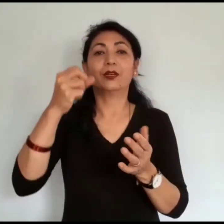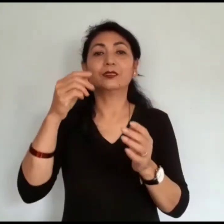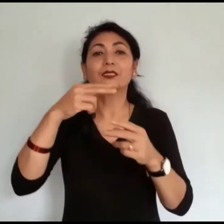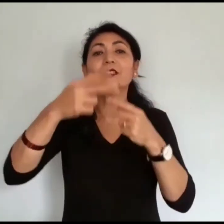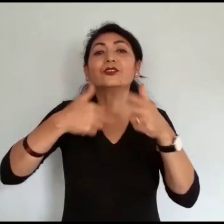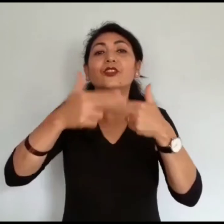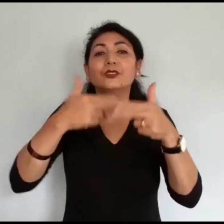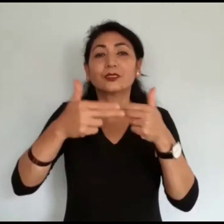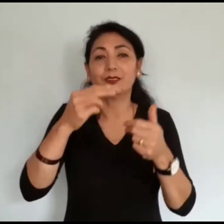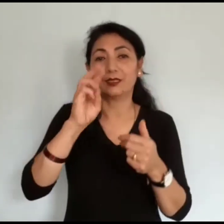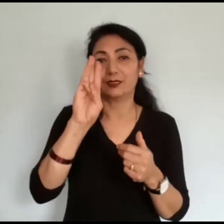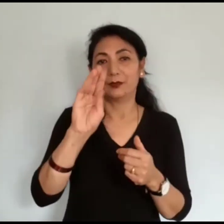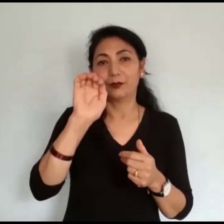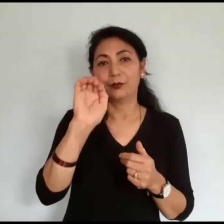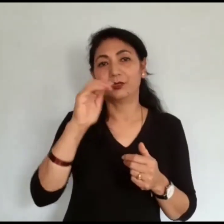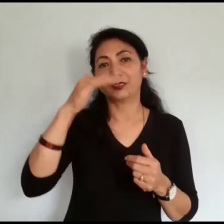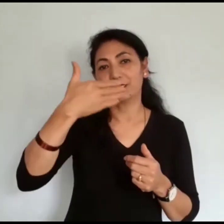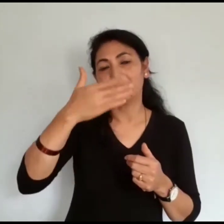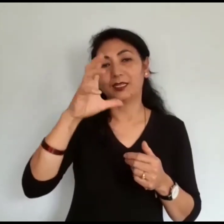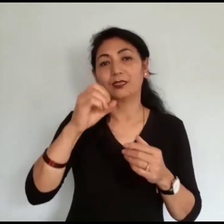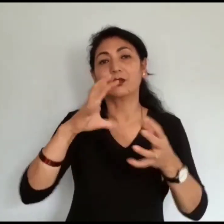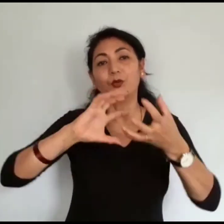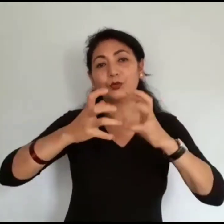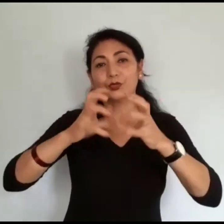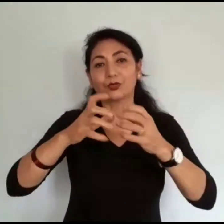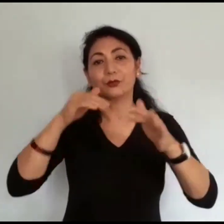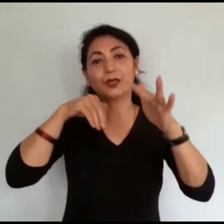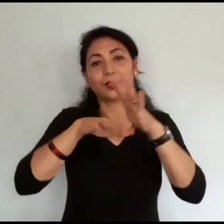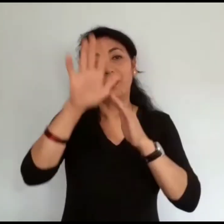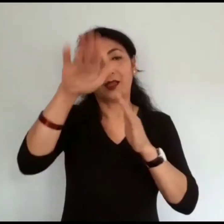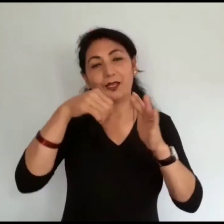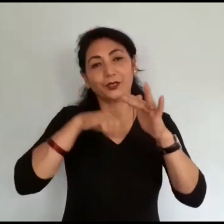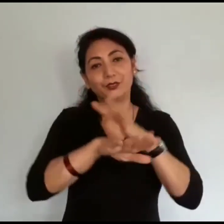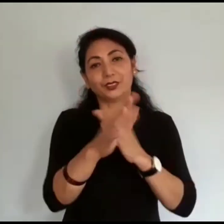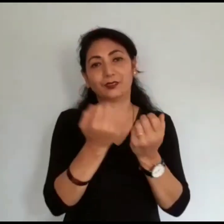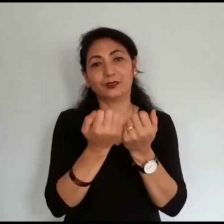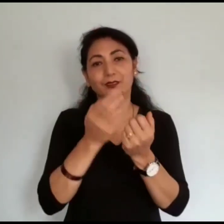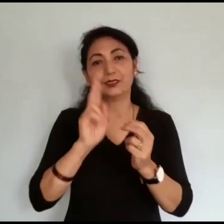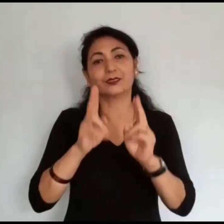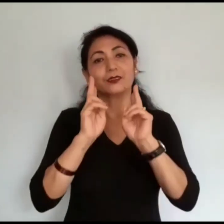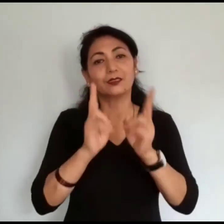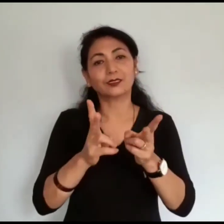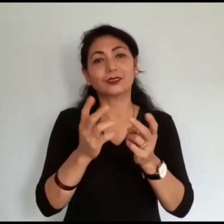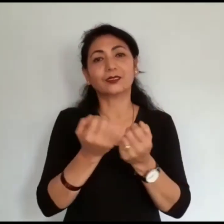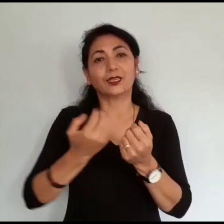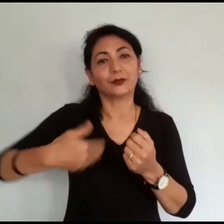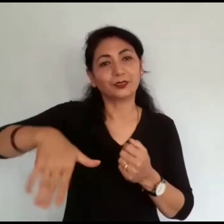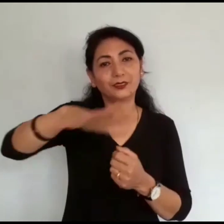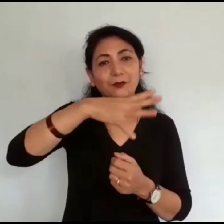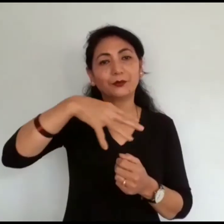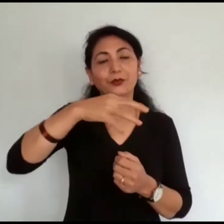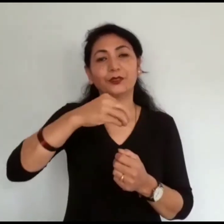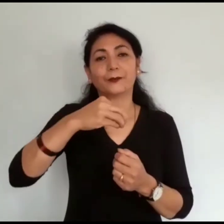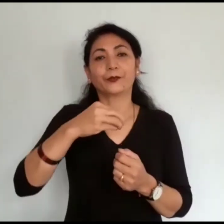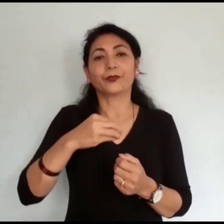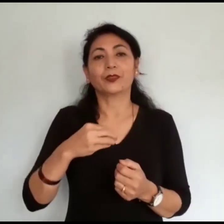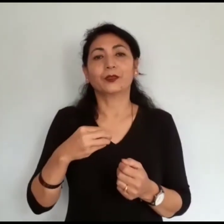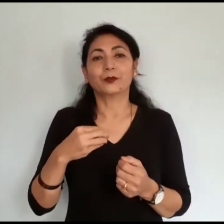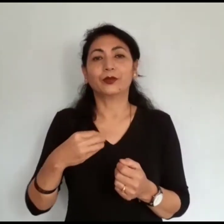रचंचला मसला उद्योग को साथ मा आयोजना गर दैचा तसर्थ हमी यहां हरु